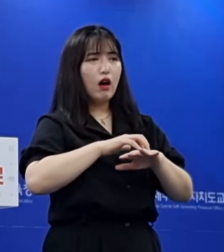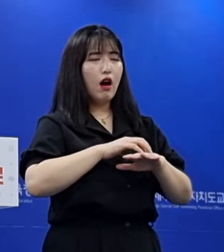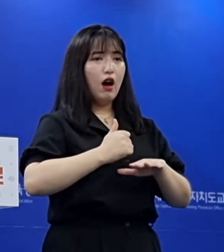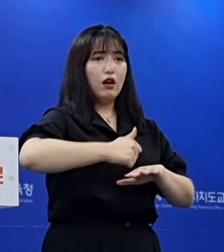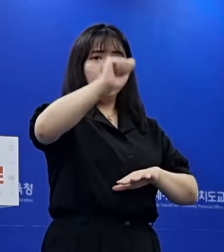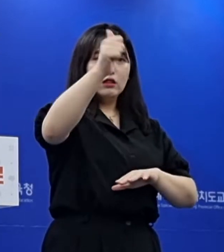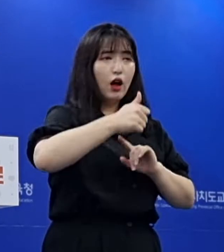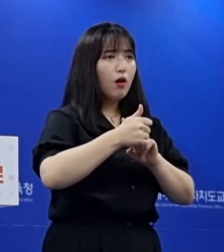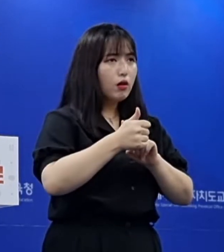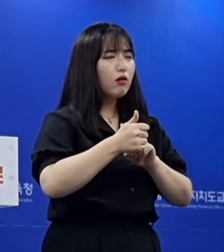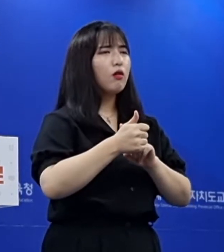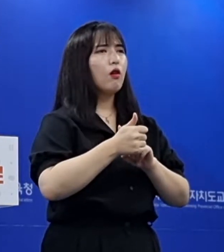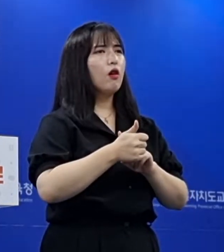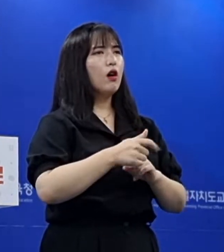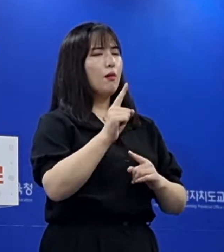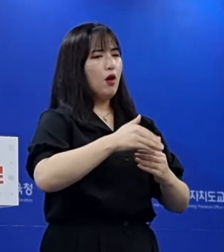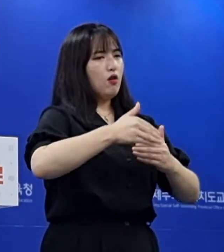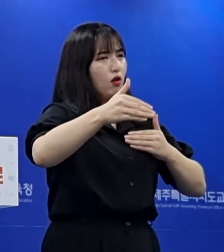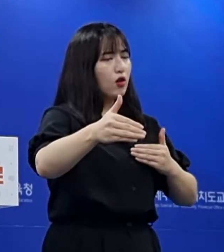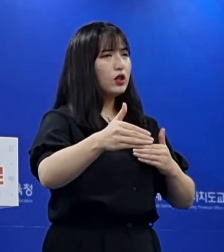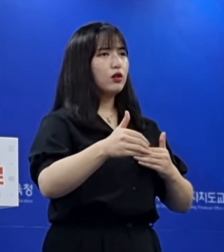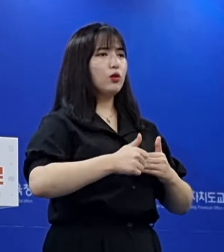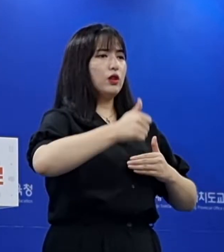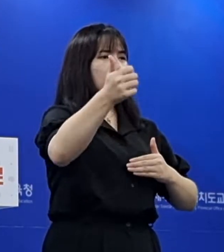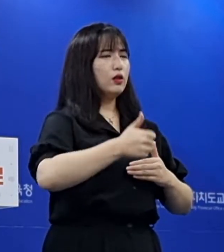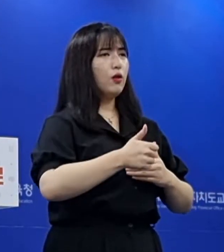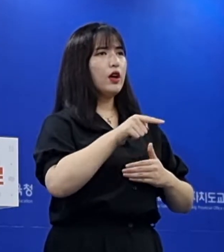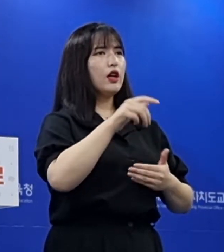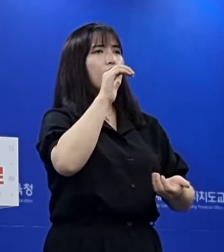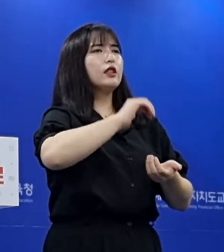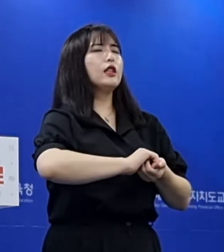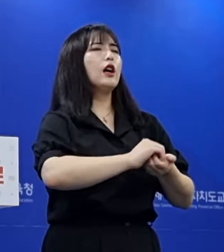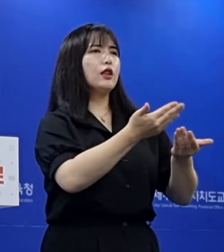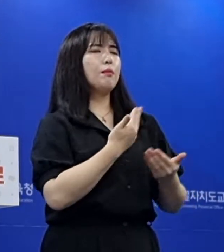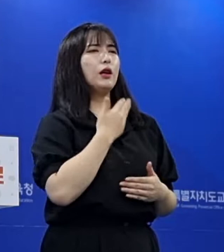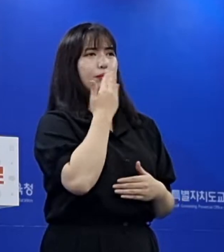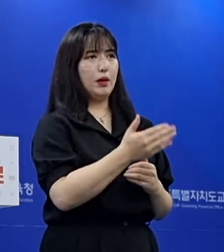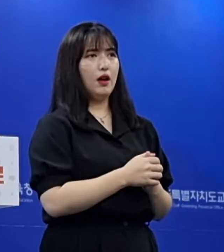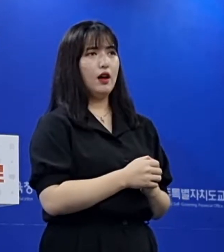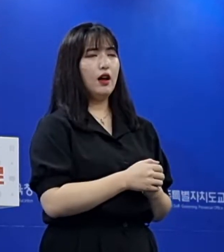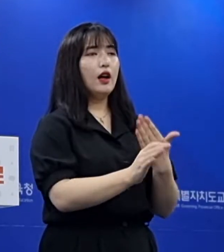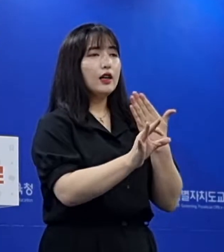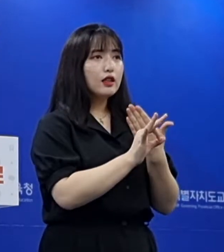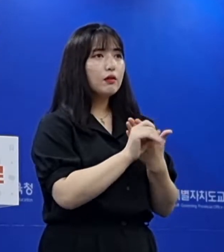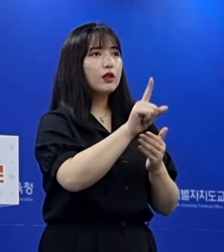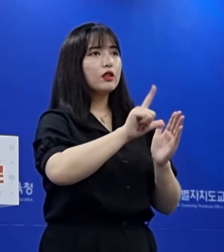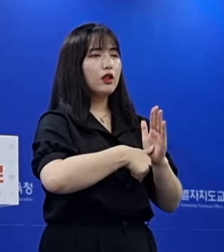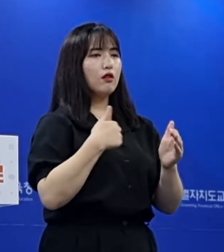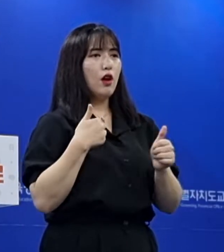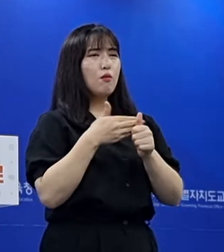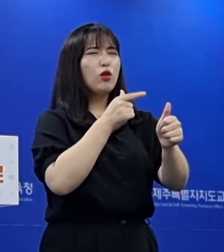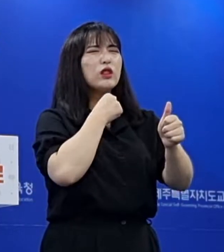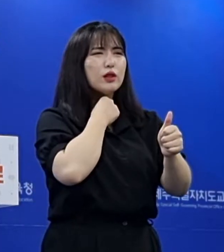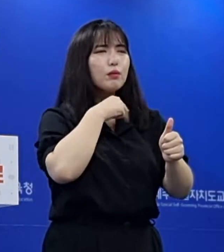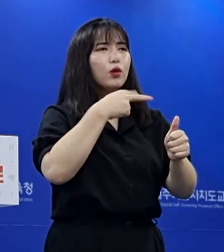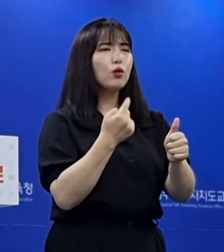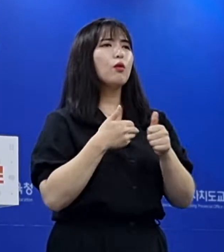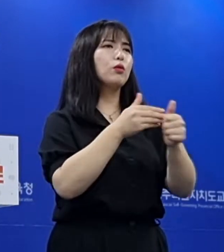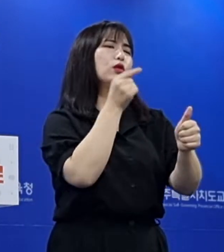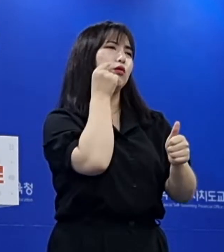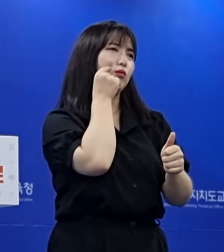어떤 거리 두기라든지 이동의 제한을 받을 수 있다는 얘기입니다. 그렇게 됐을 때는 제가 보내고 싶어도 못 보내는 거죠.